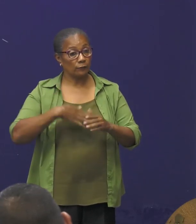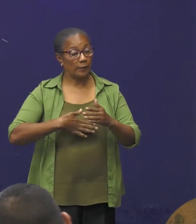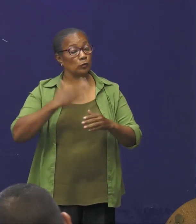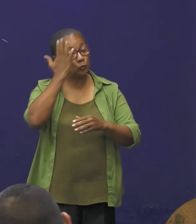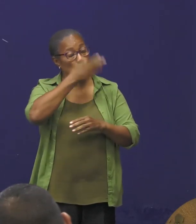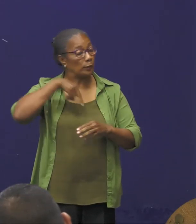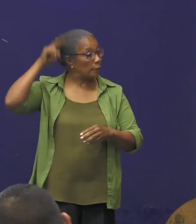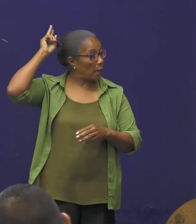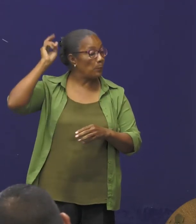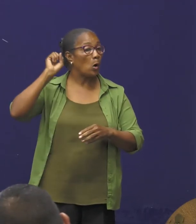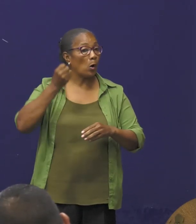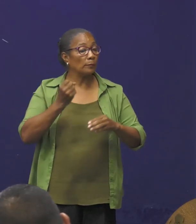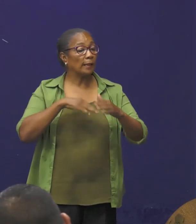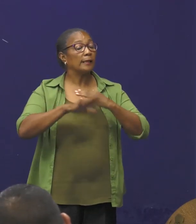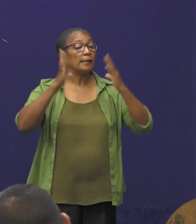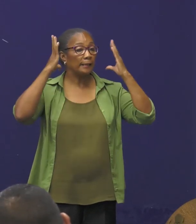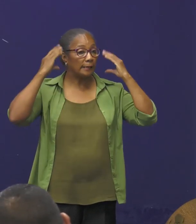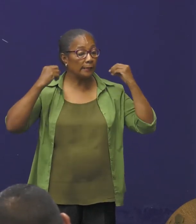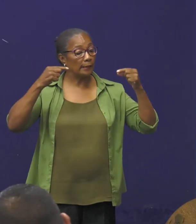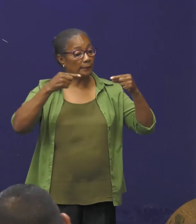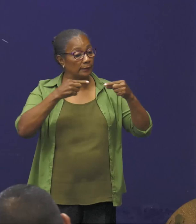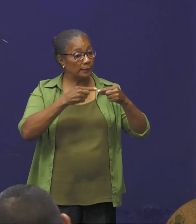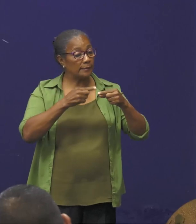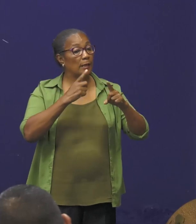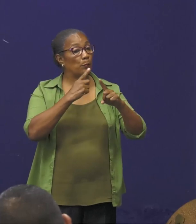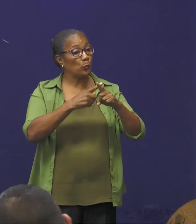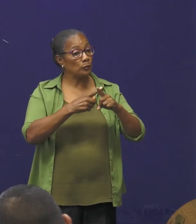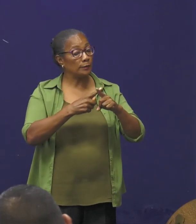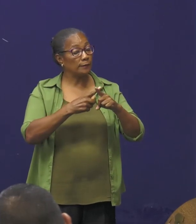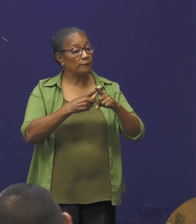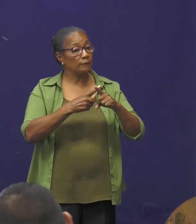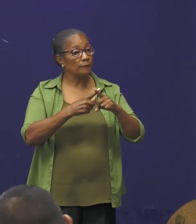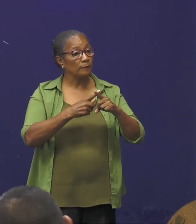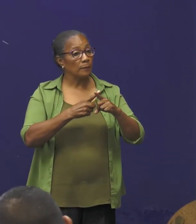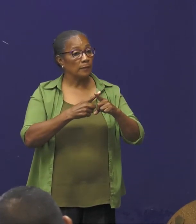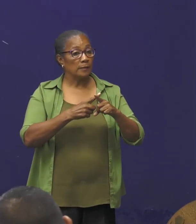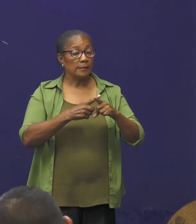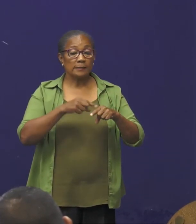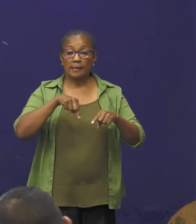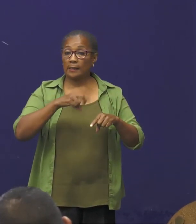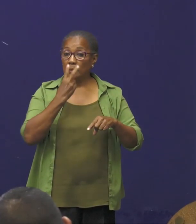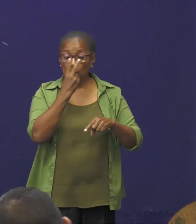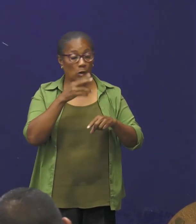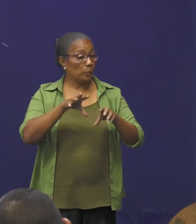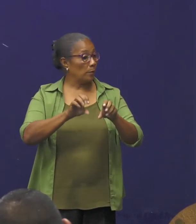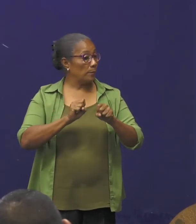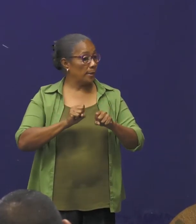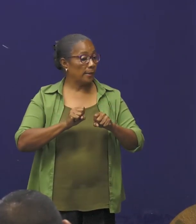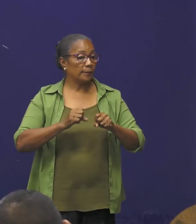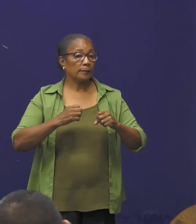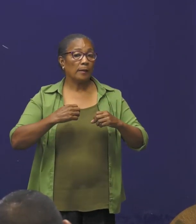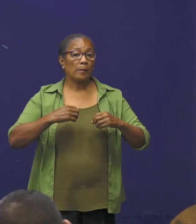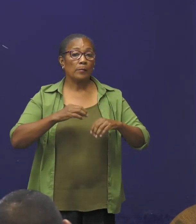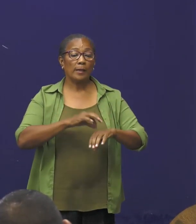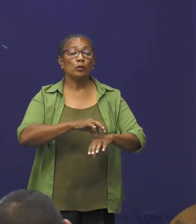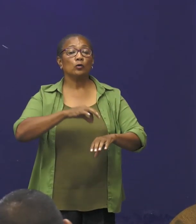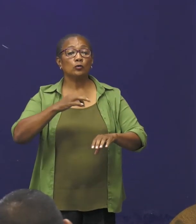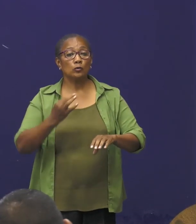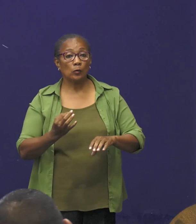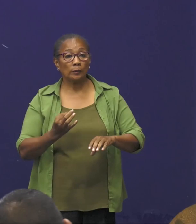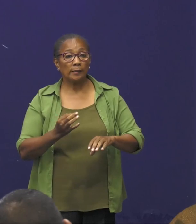daar getest en daar positief bevonden. Ze zijn niet opgemerkt bij de gezondheidsscreening op de